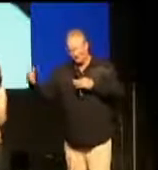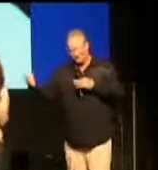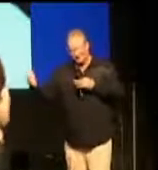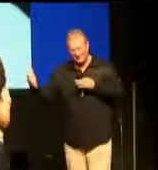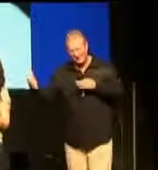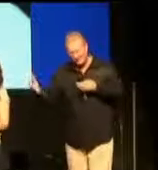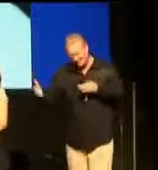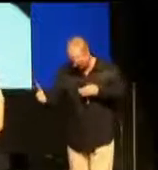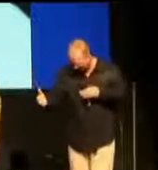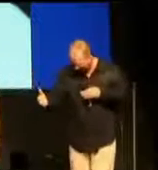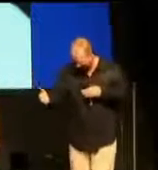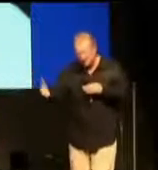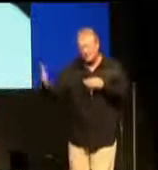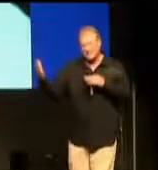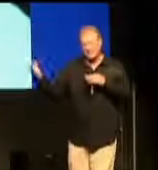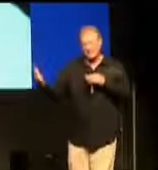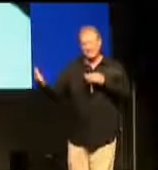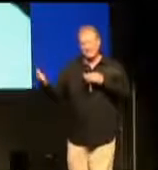Manchmal verhalten sie sich so.